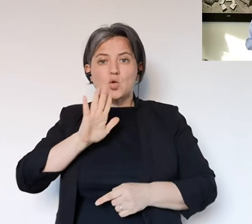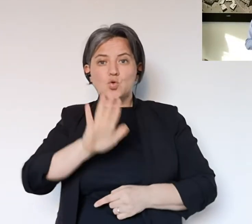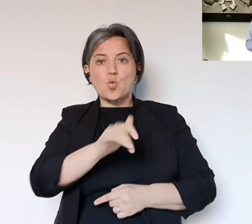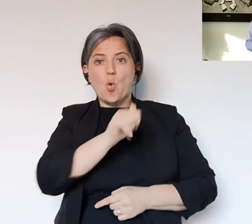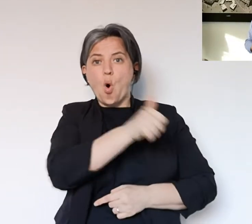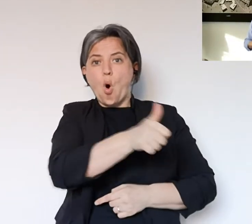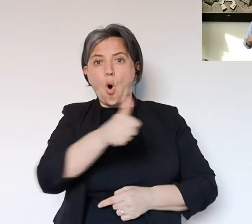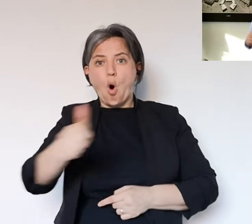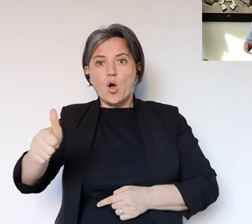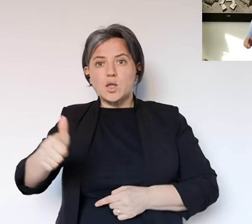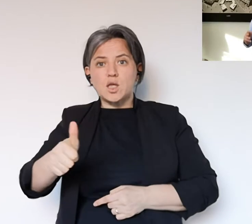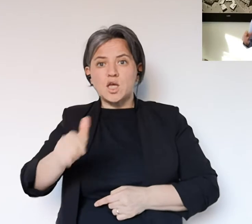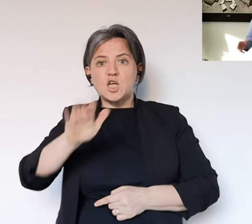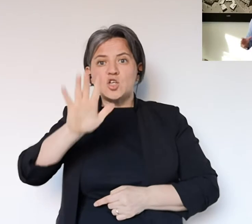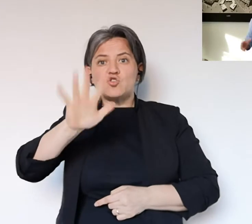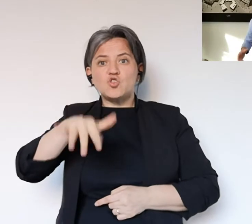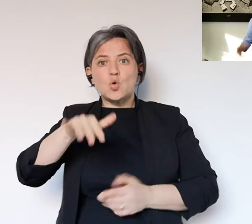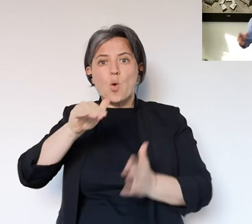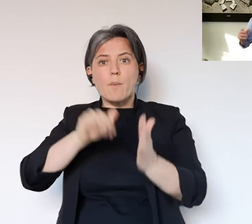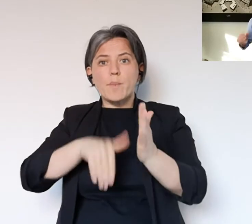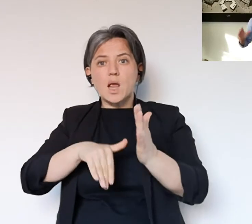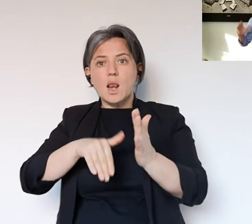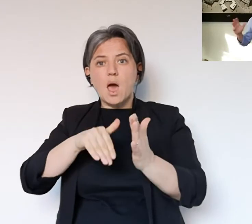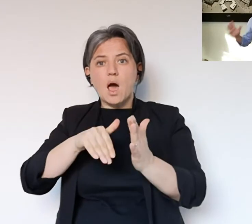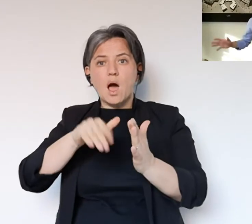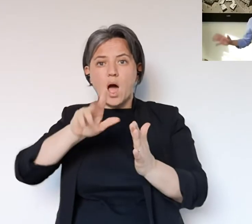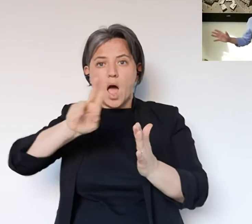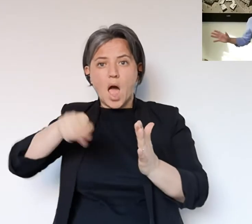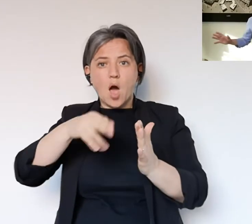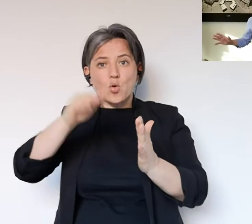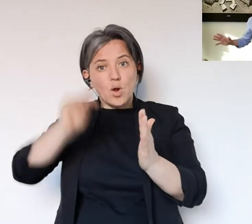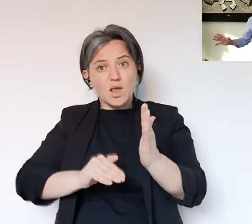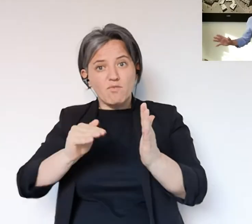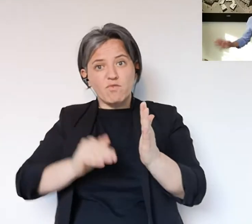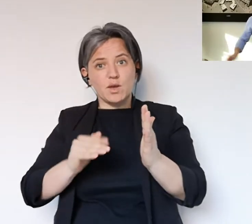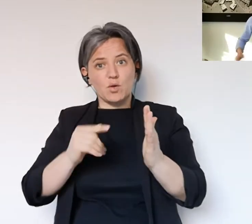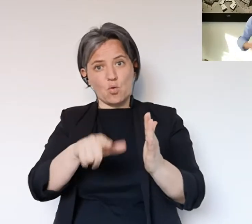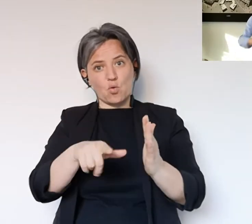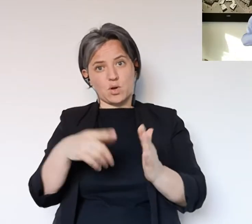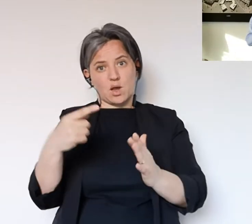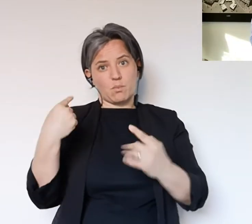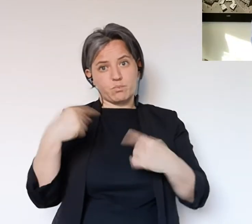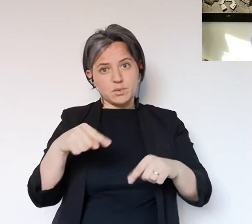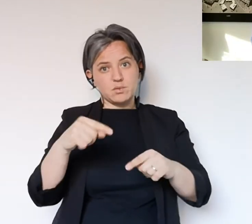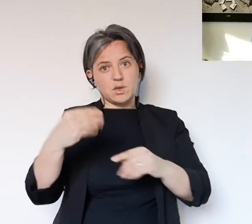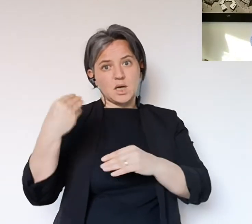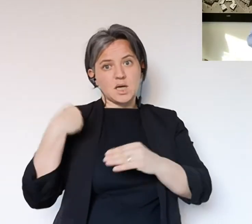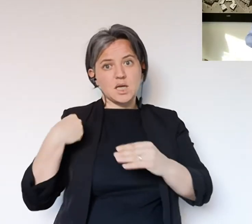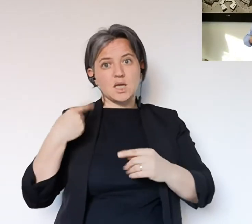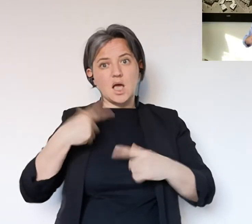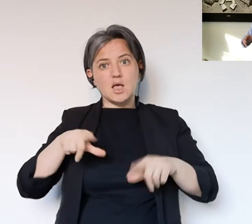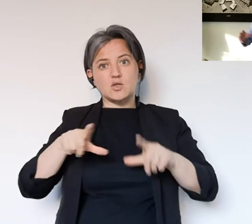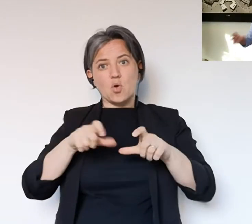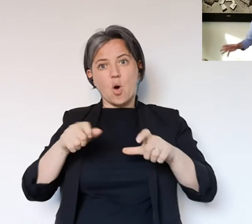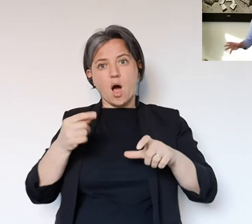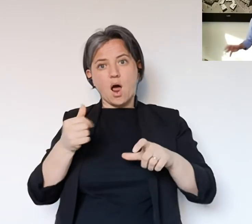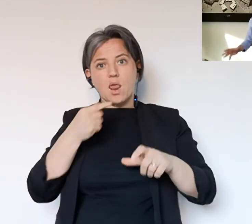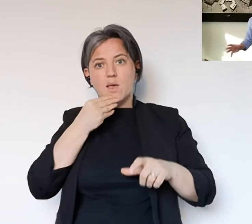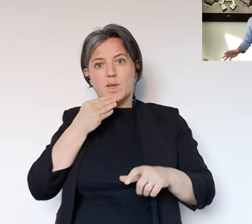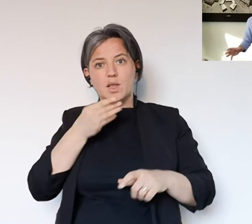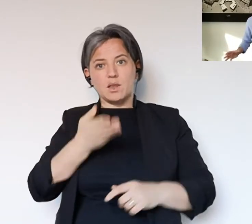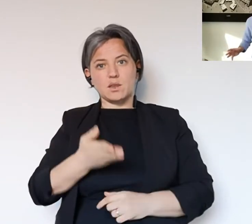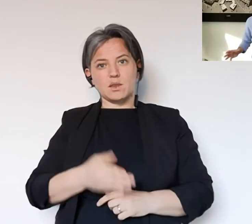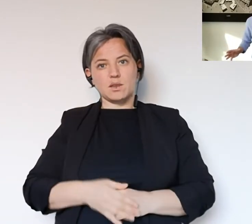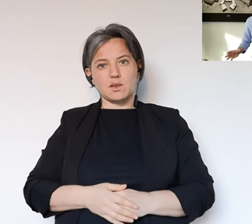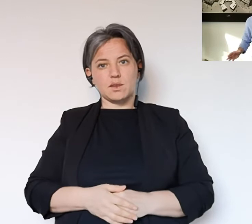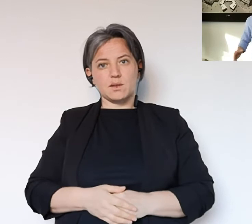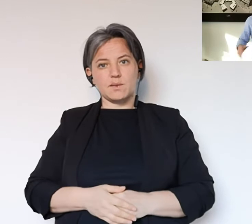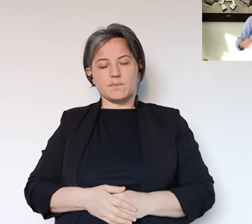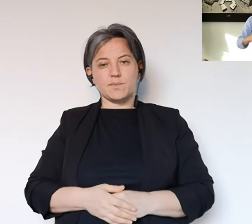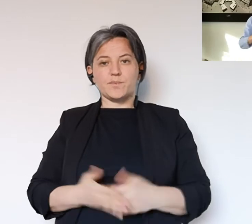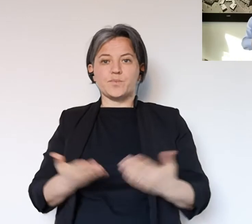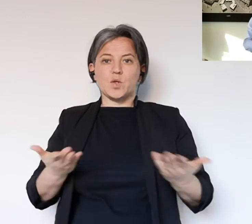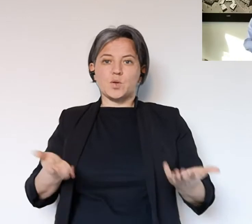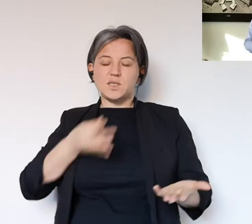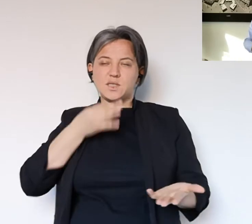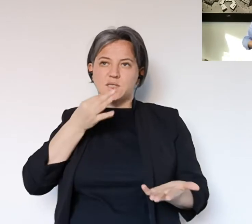ci sta dicendo che aveva liquidità inferiore ai 5000 euro. Voi capite che in una situazione di questo tipo,